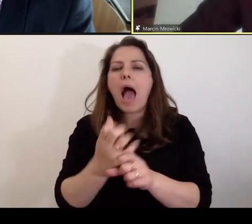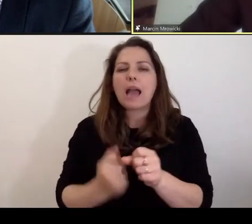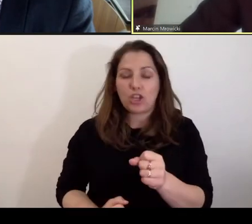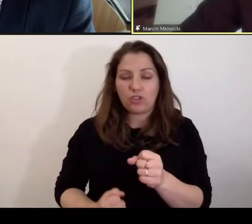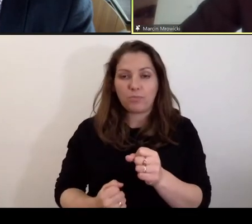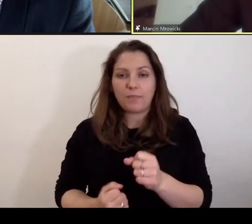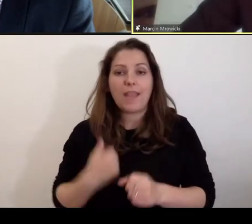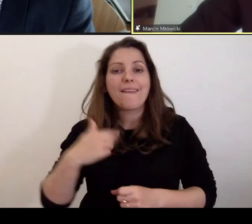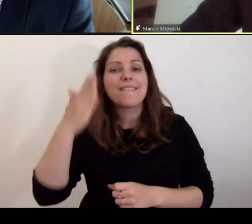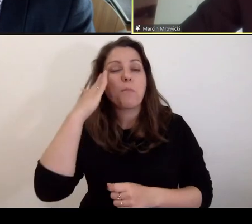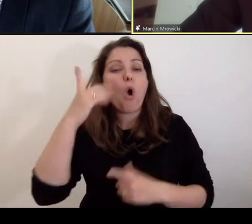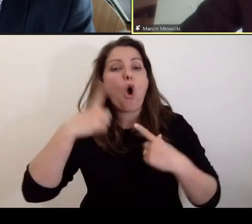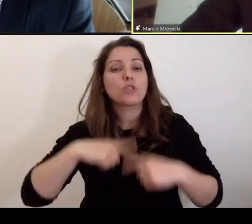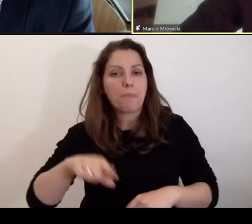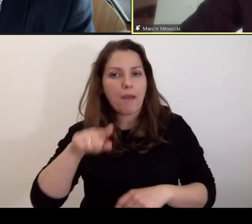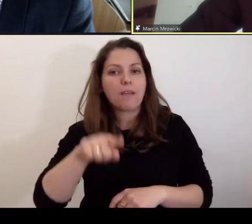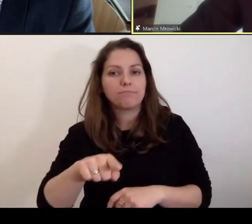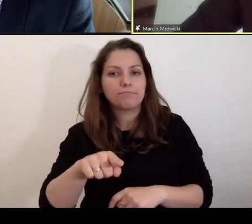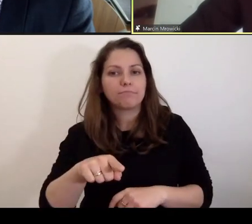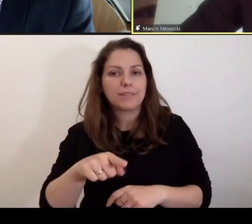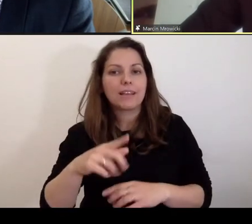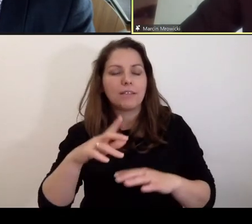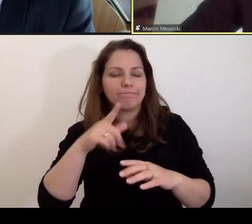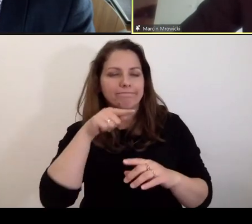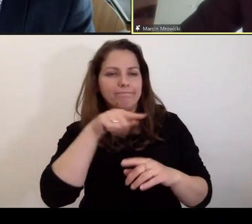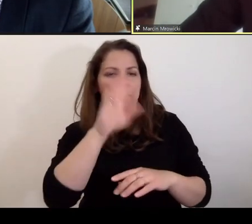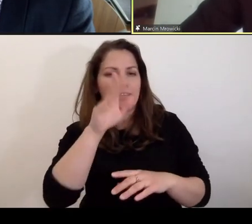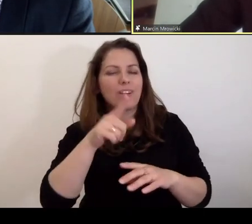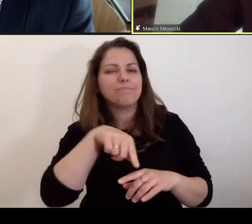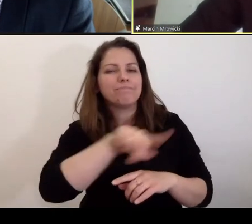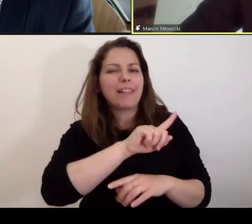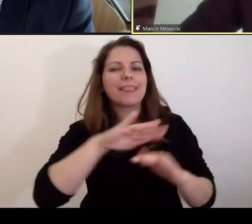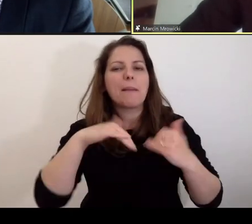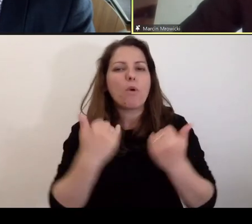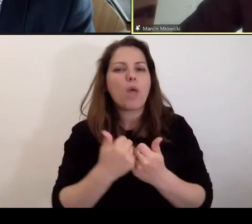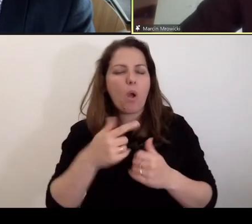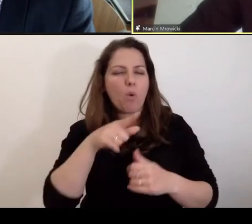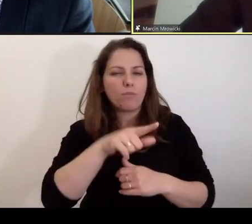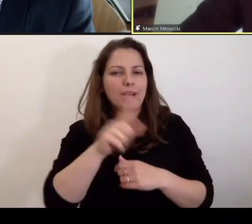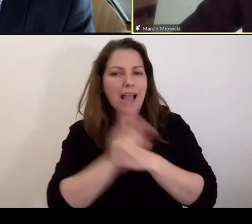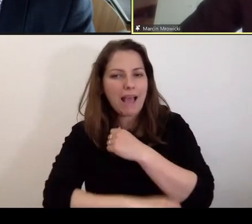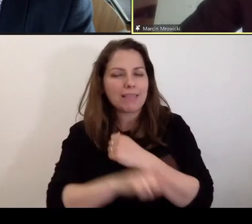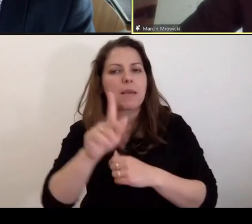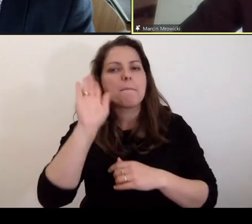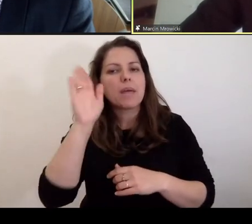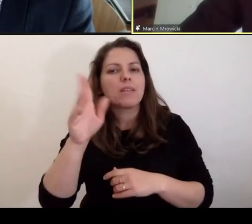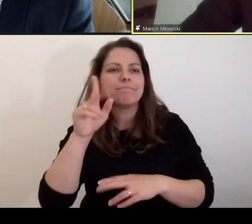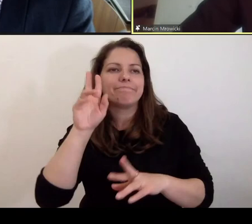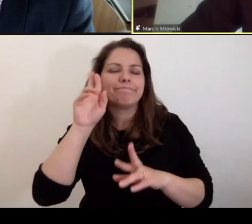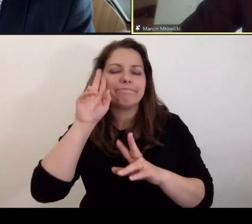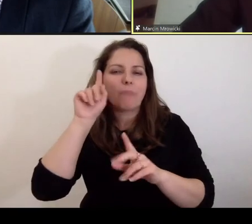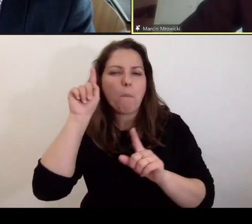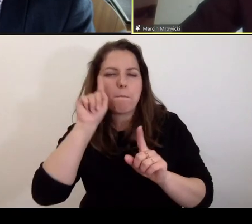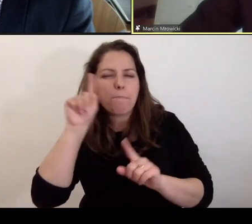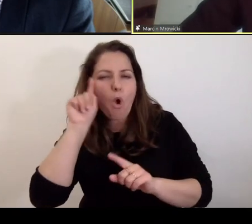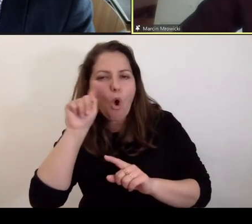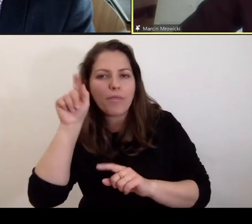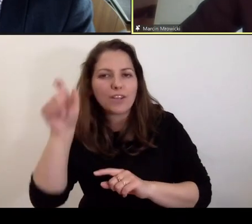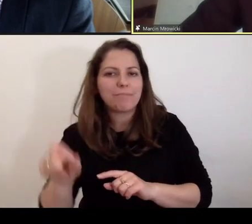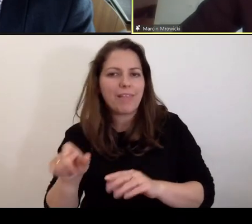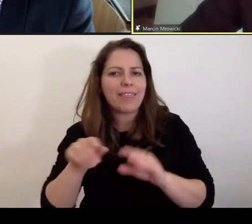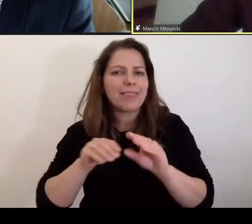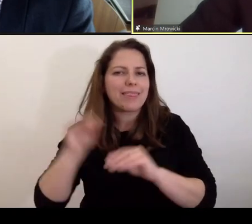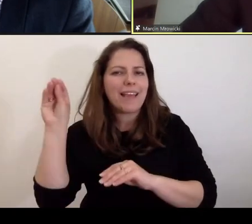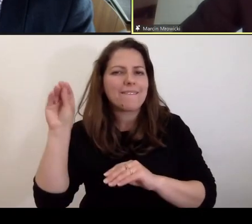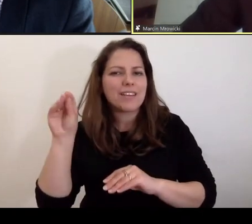osoby, które stają przed Międzynarodowym Trybunałem Karnym są podejrzane o, można powiedzieć, największy